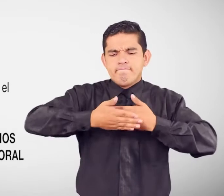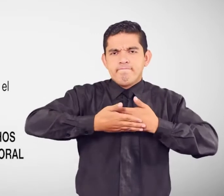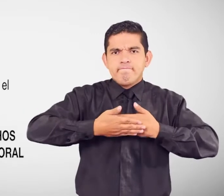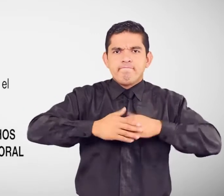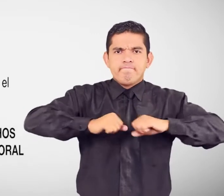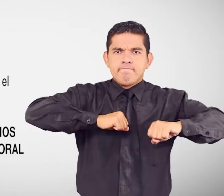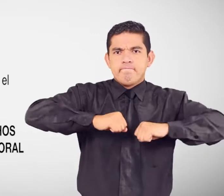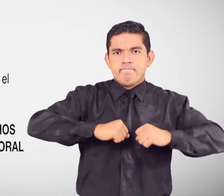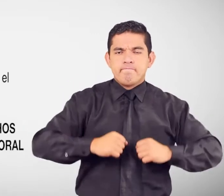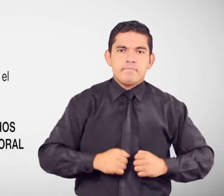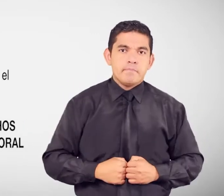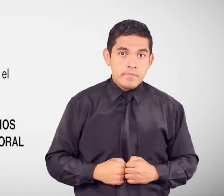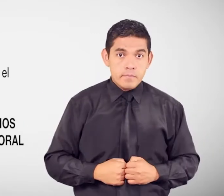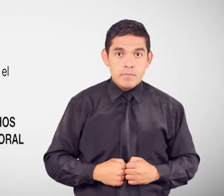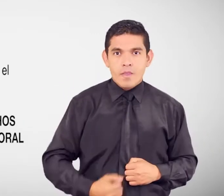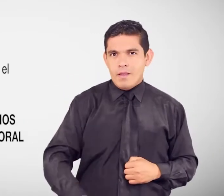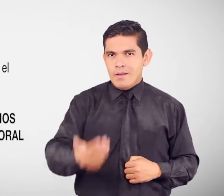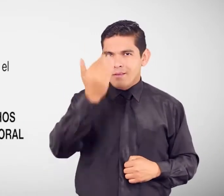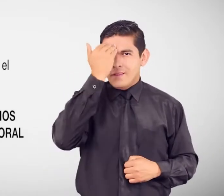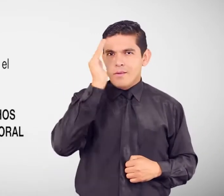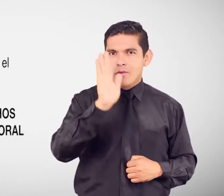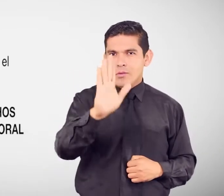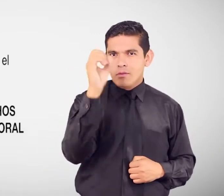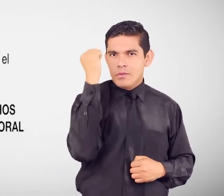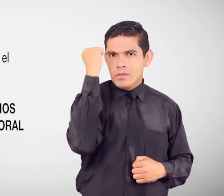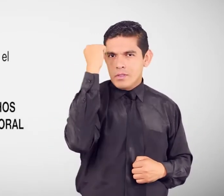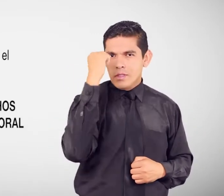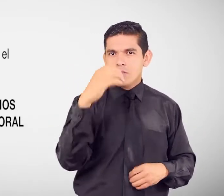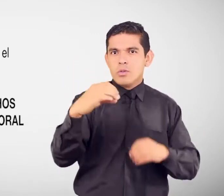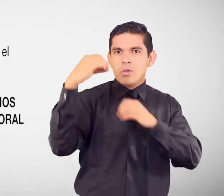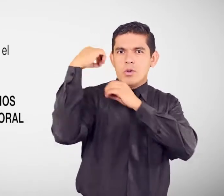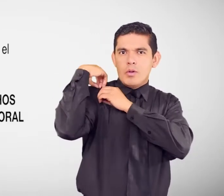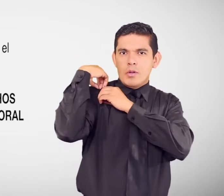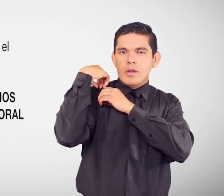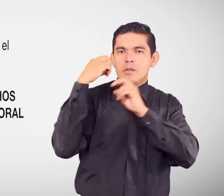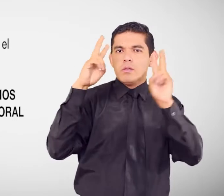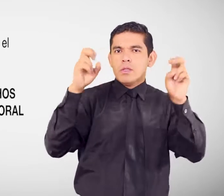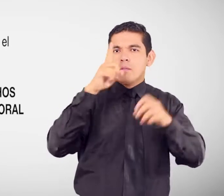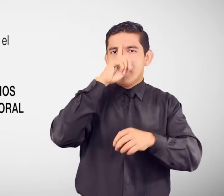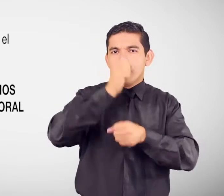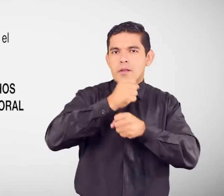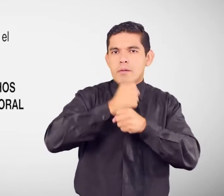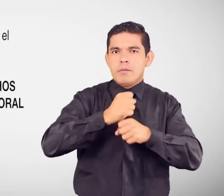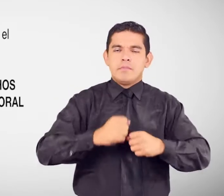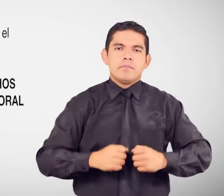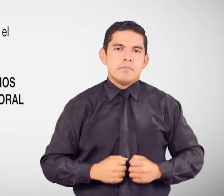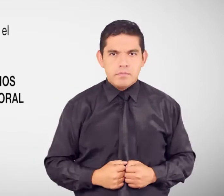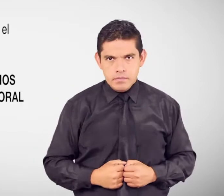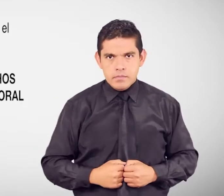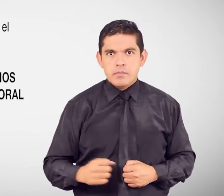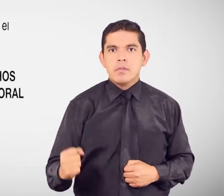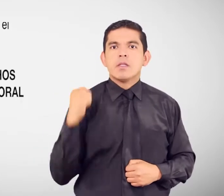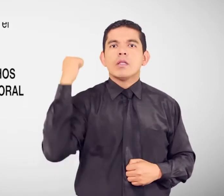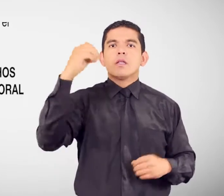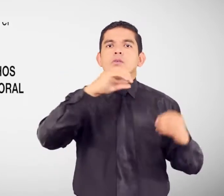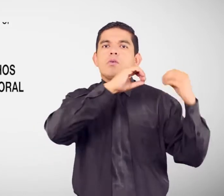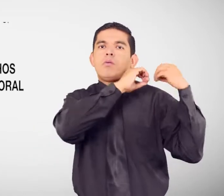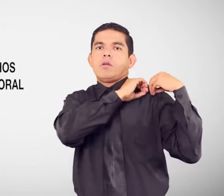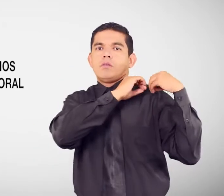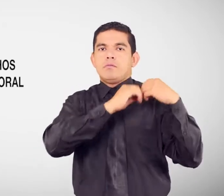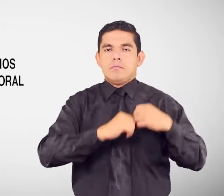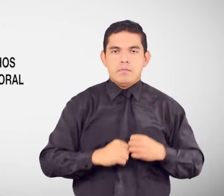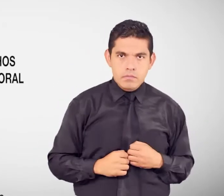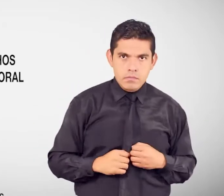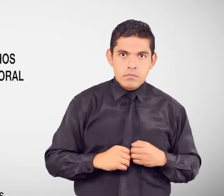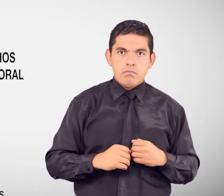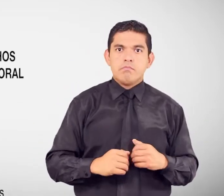Conoce cuáles son tus derechos y obligaciones en materia laboral Derechos y obligaciones Estabilidad